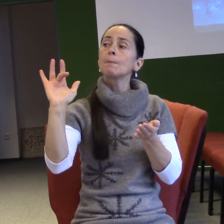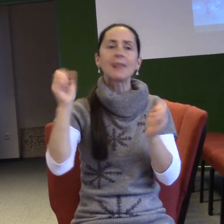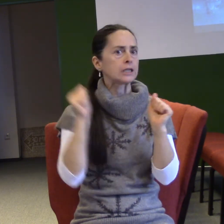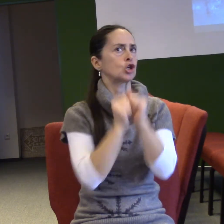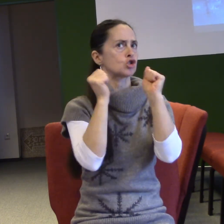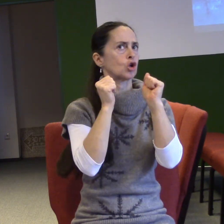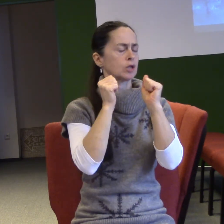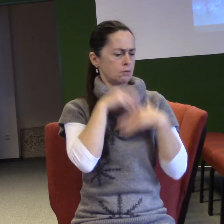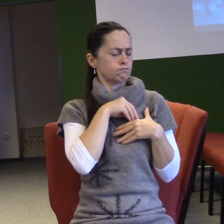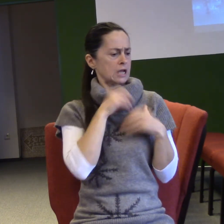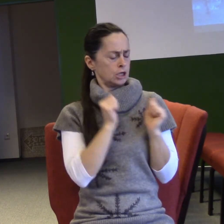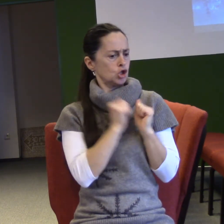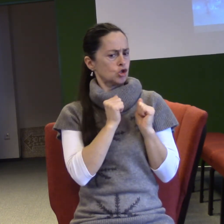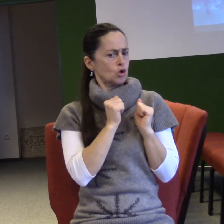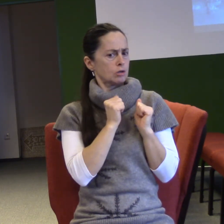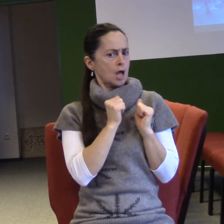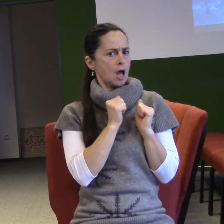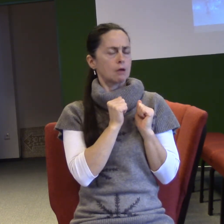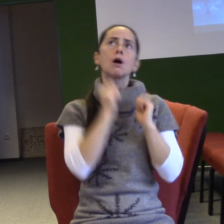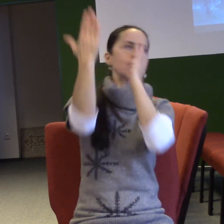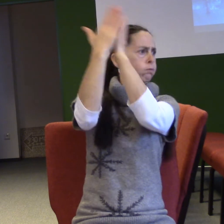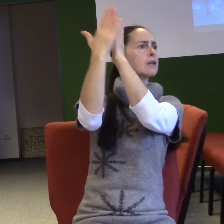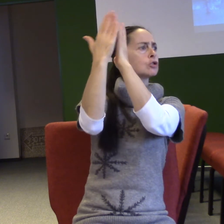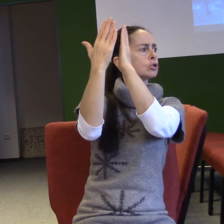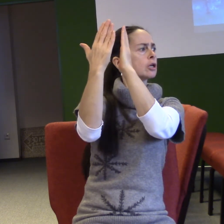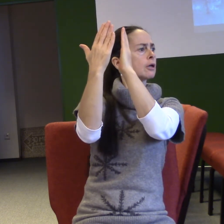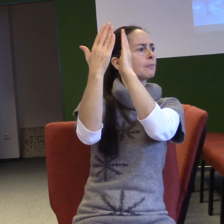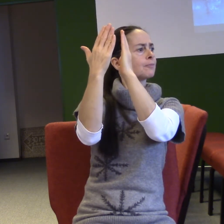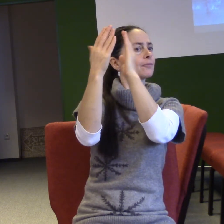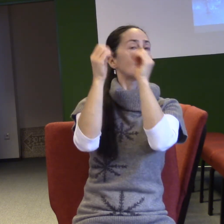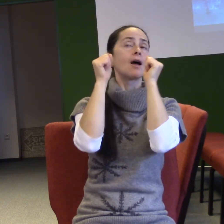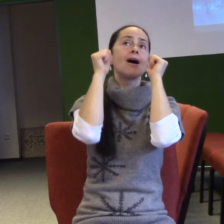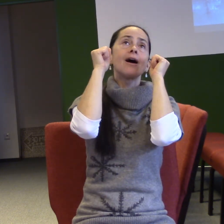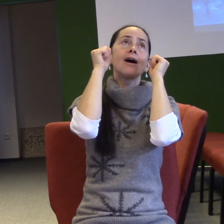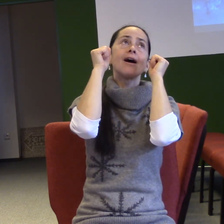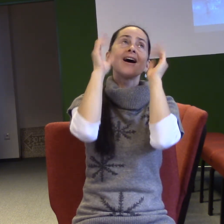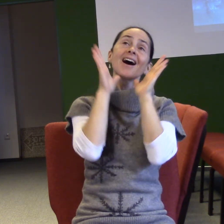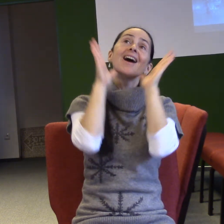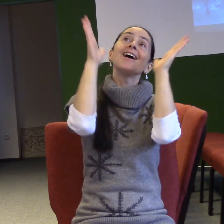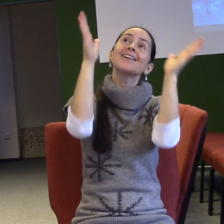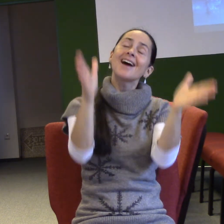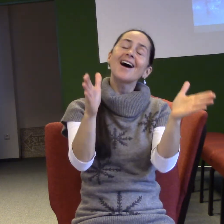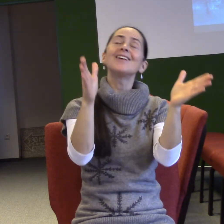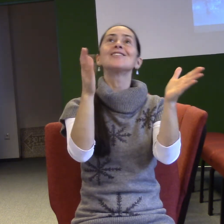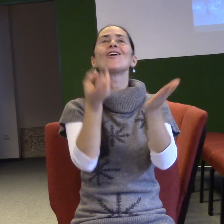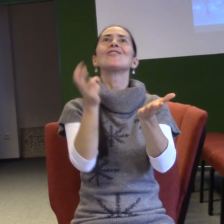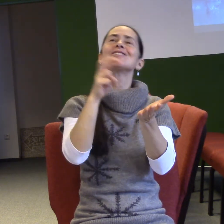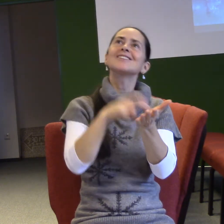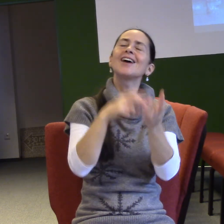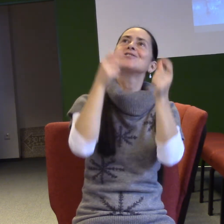užívat, že první věc ráno, když rozlepíme oči, když začneme přemýšlet, tak si můžeme být jistí, já jsem tvoj